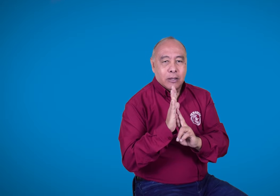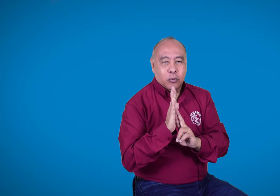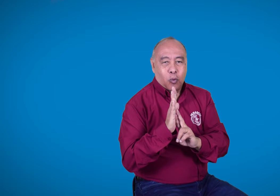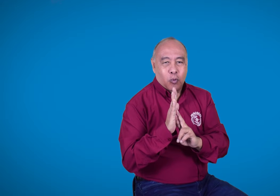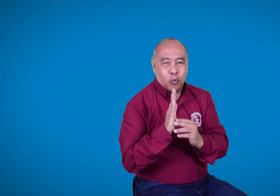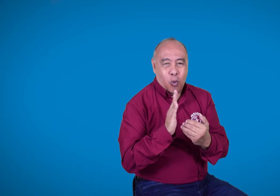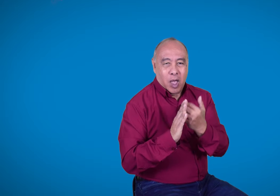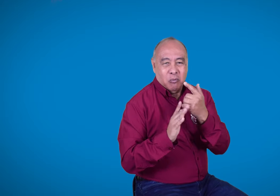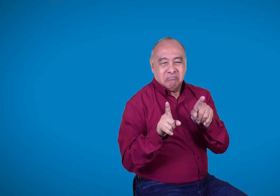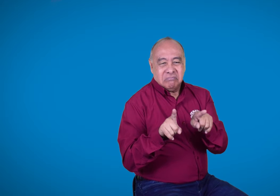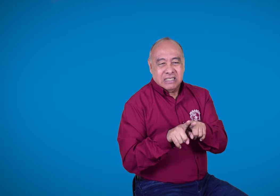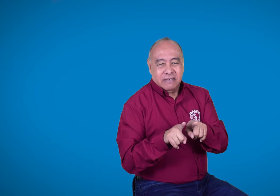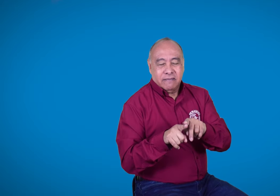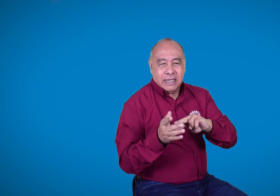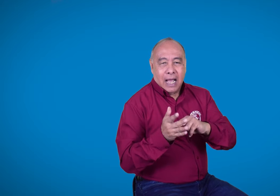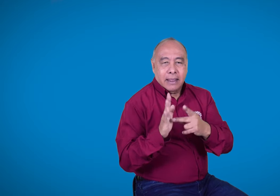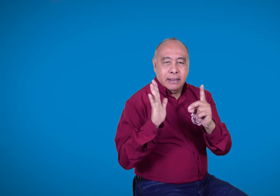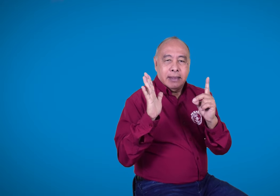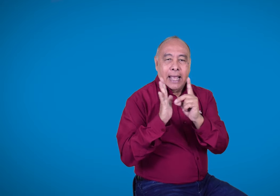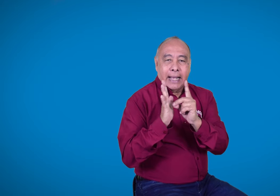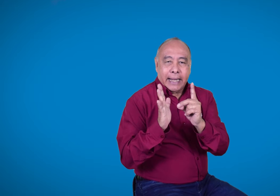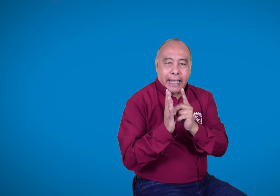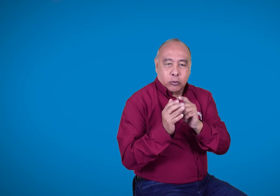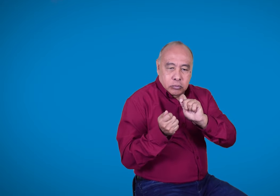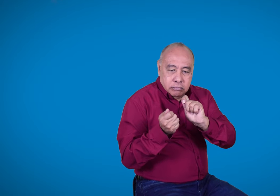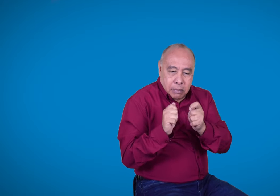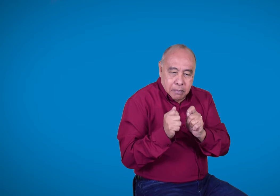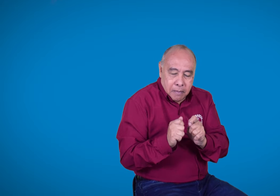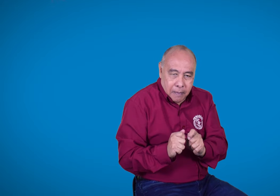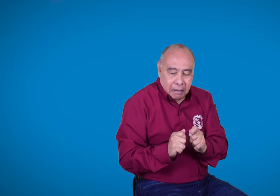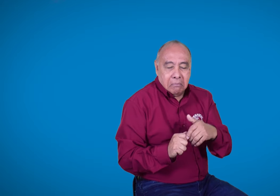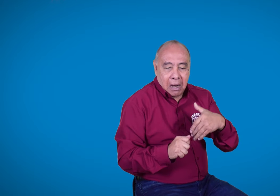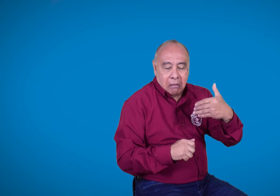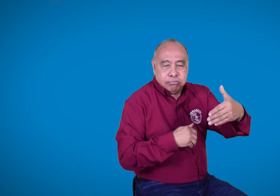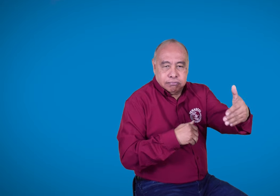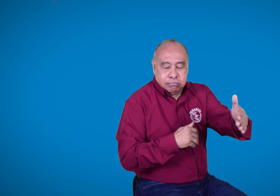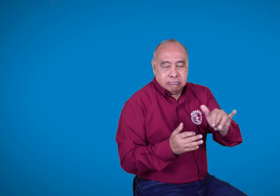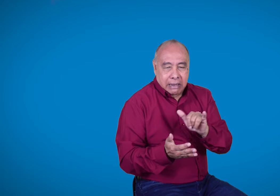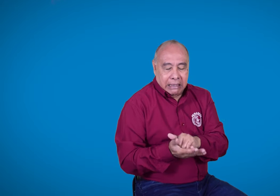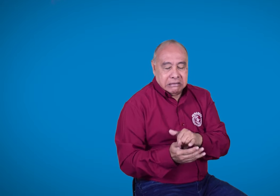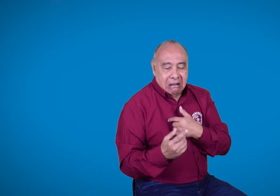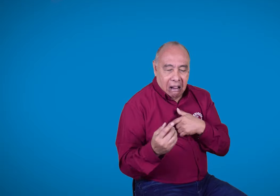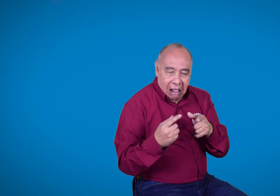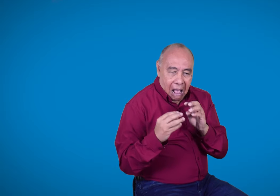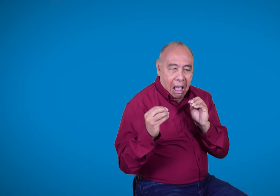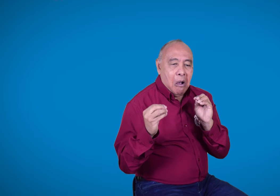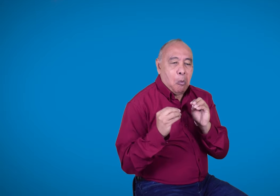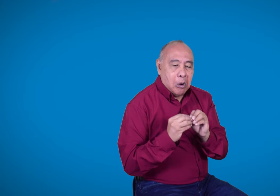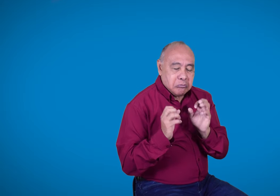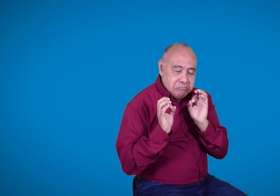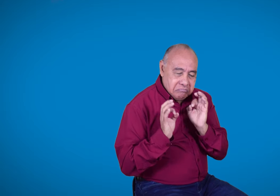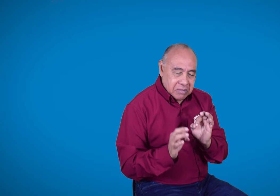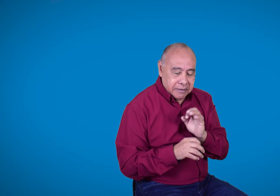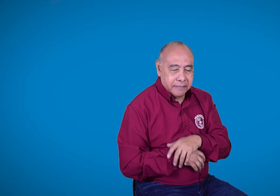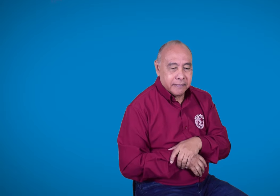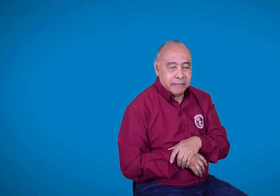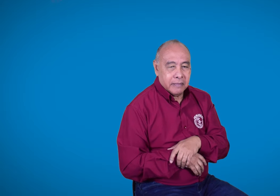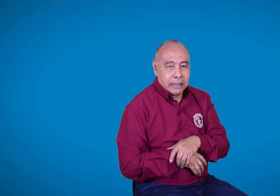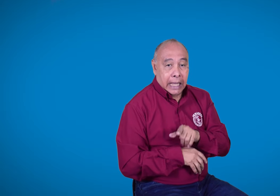se puedan realizar algunos ajustes. Lo anterior tiene relación con el plazo hasta 2025 para que